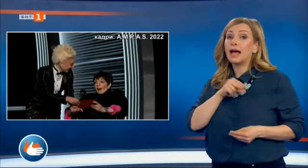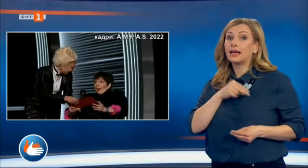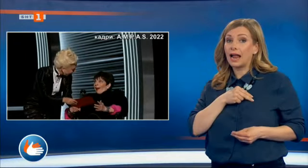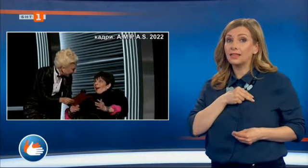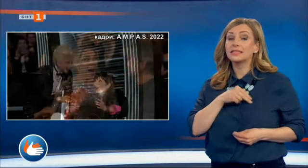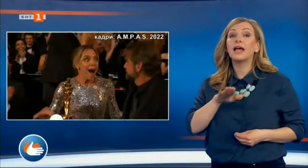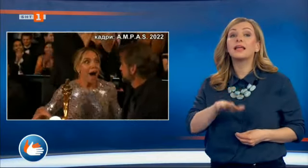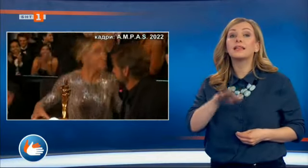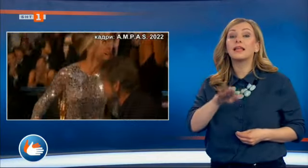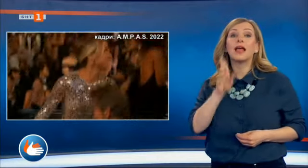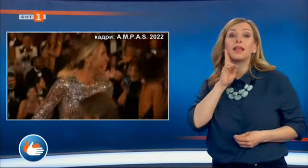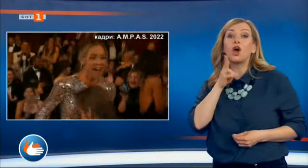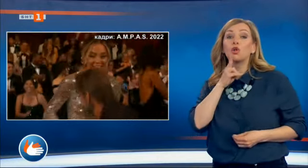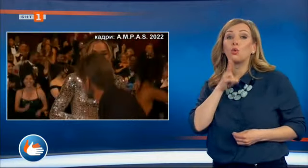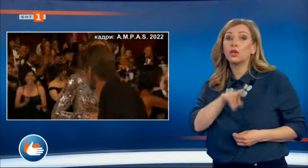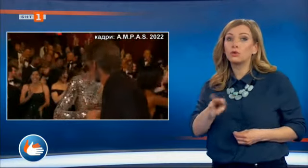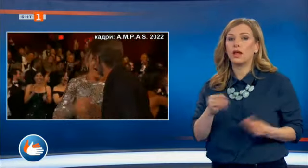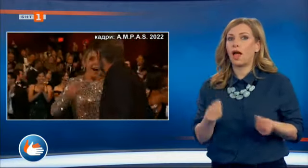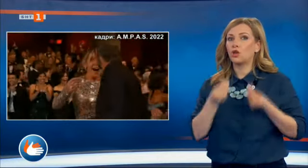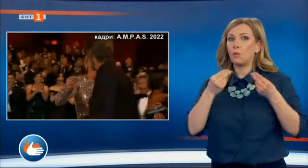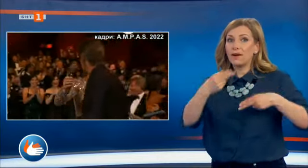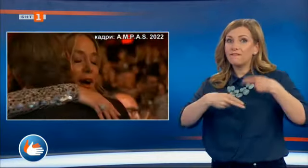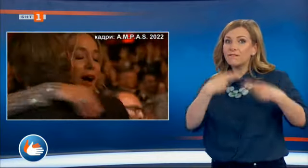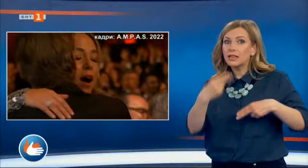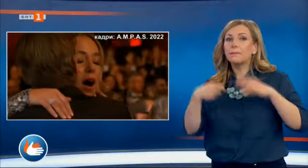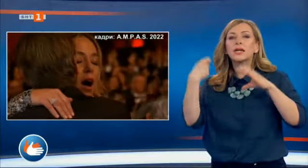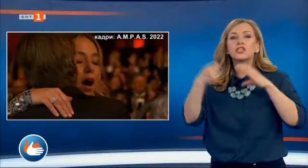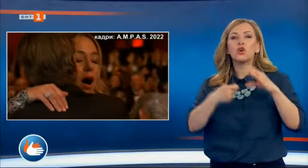родители» с награда за най-добър филм на режисьора Шон Хейдър.